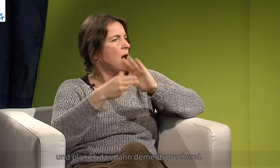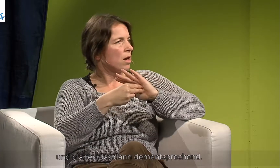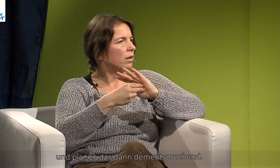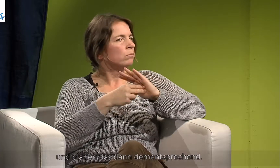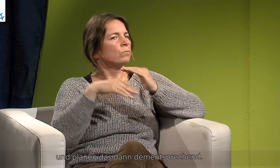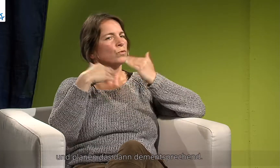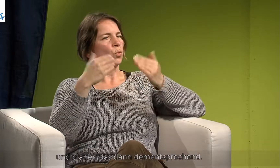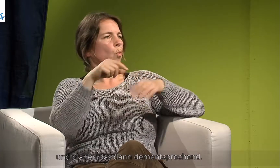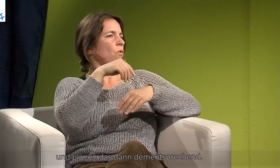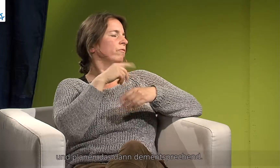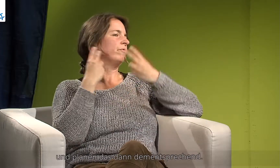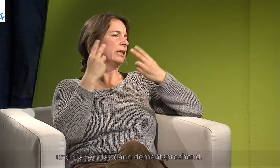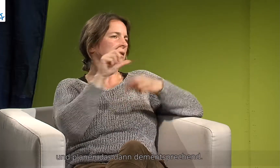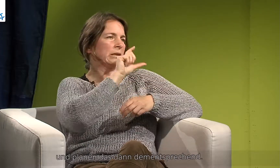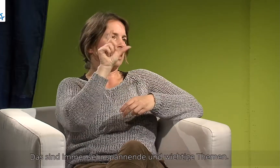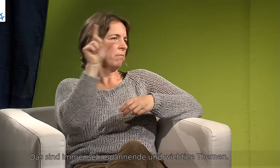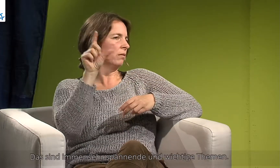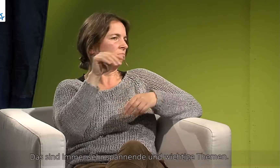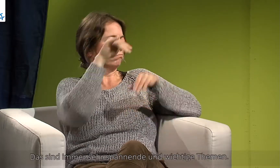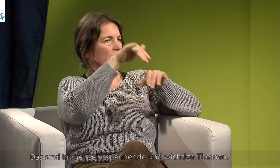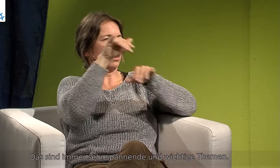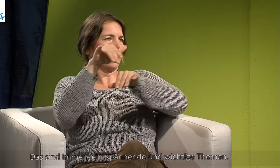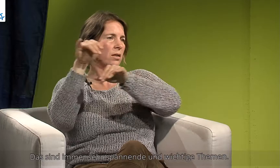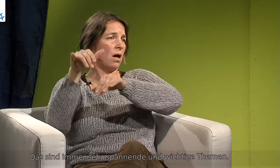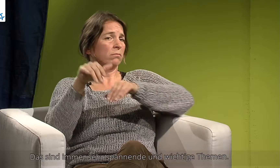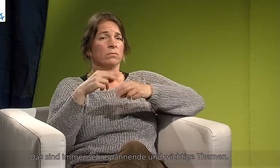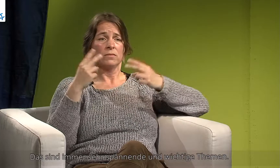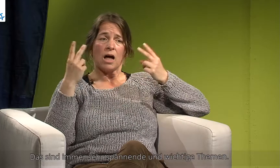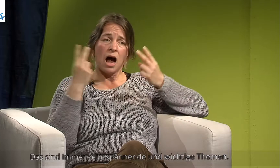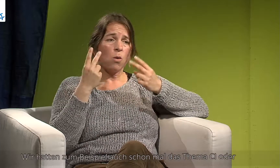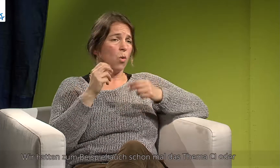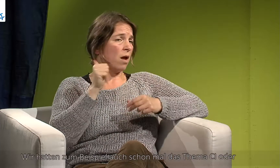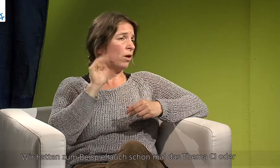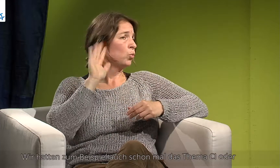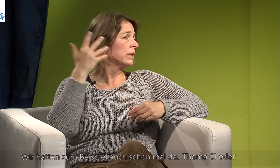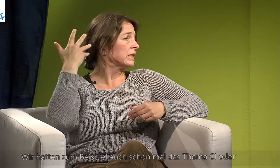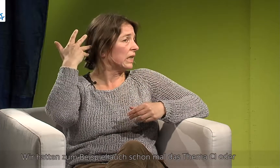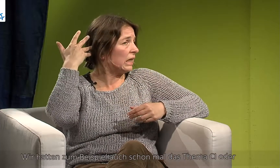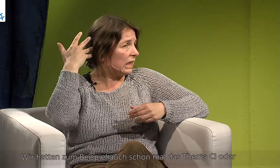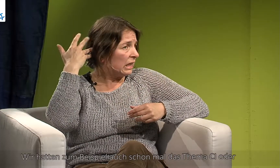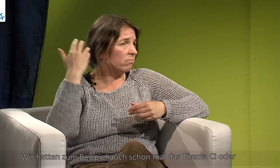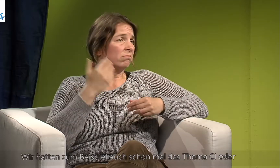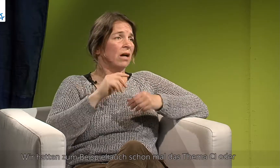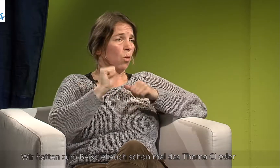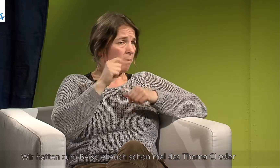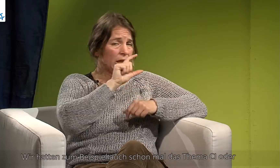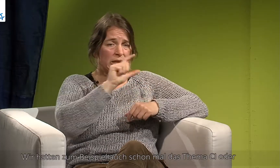das dann dementsprechend. Und das sind immer sehr spannende und wichtige Themen. Also wir hatten zum Beispiel auch schon mal das Thema CI